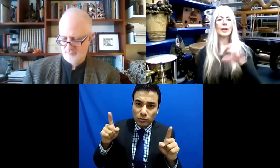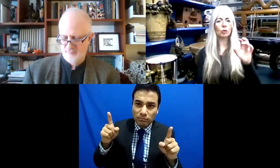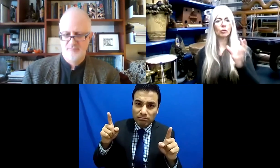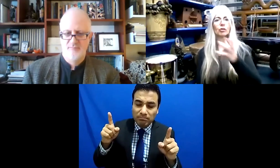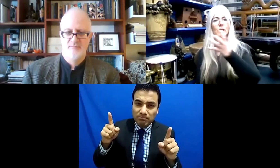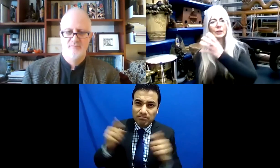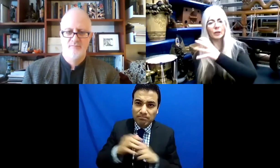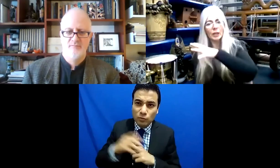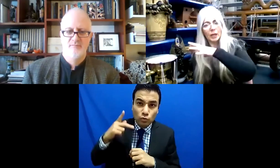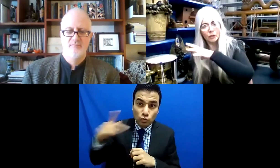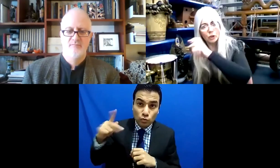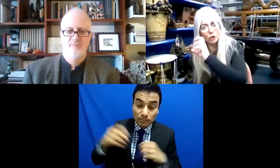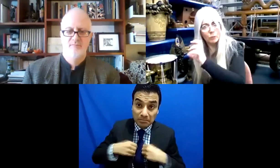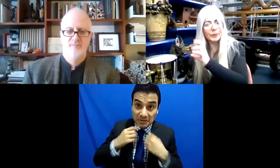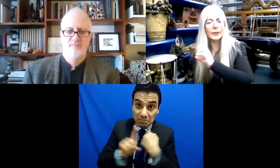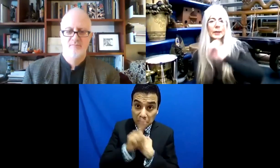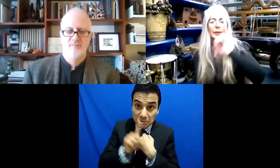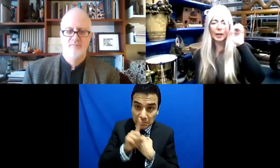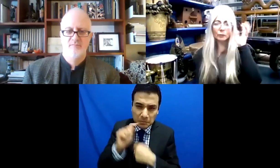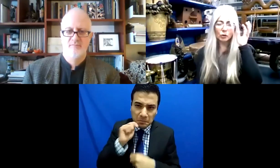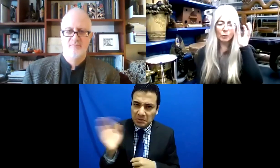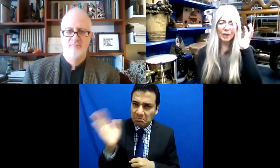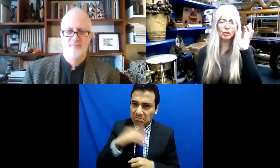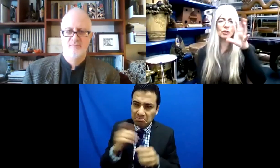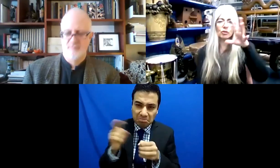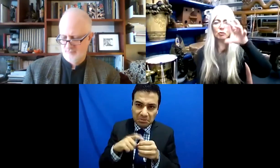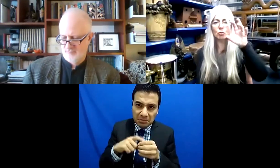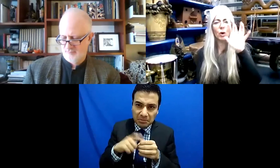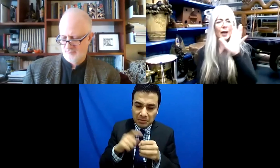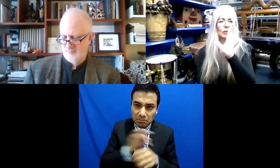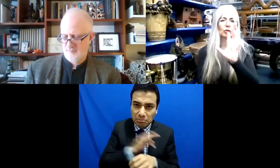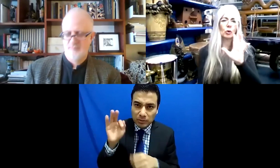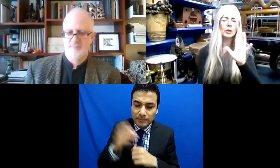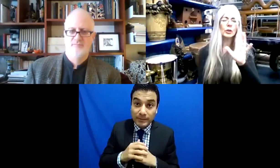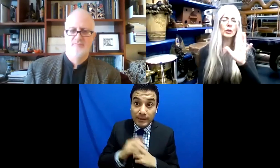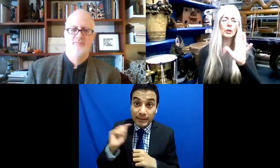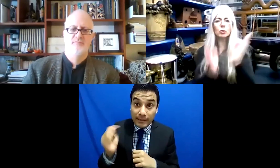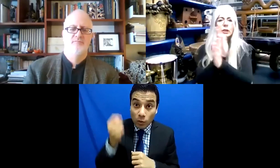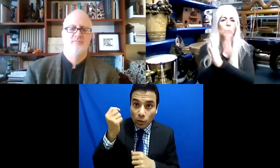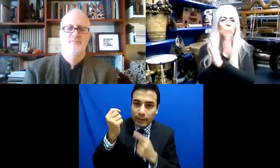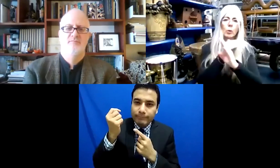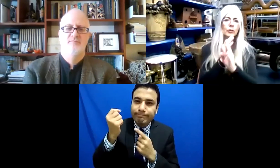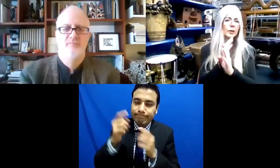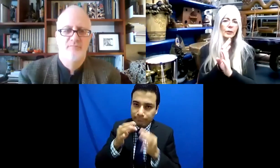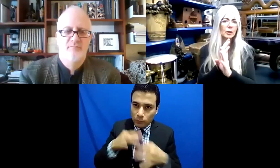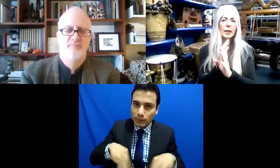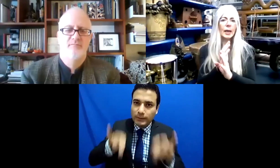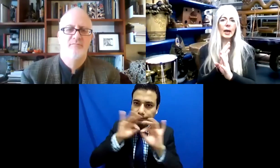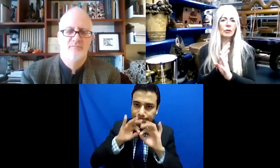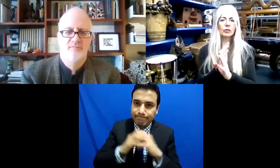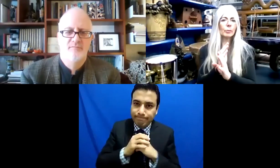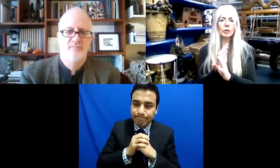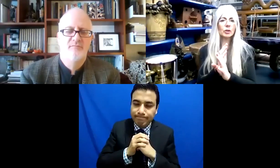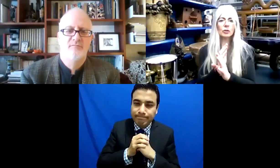su vida. Entonces aquí la tecnología juega un papel importante porque